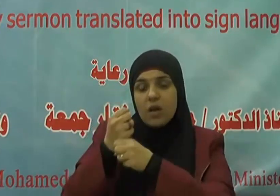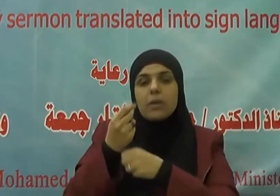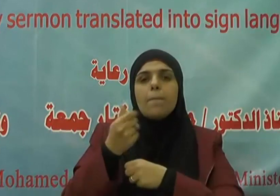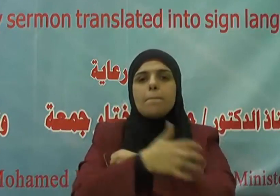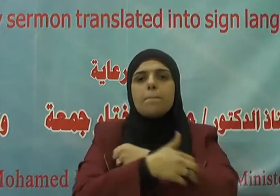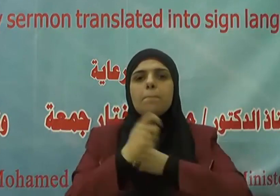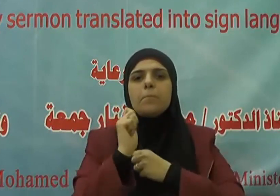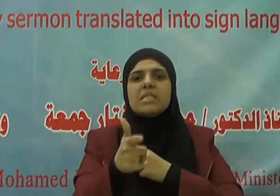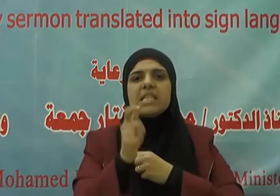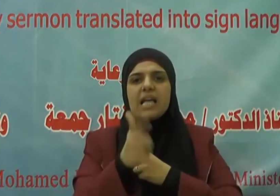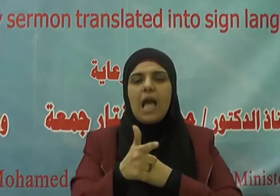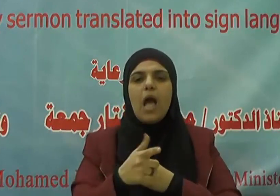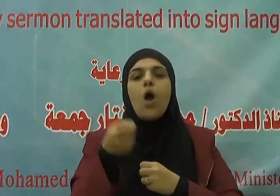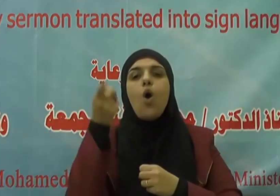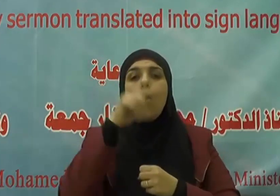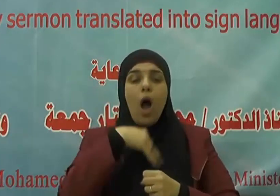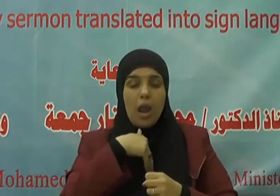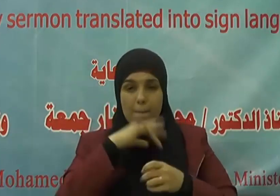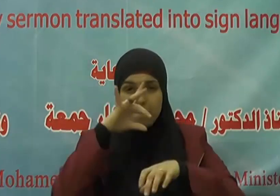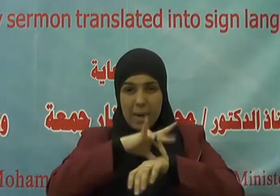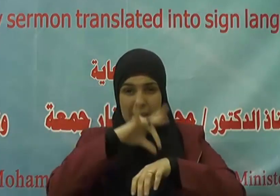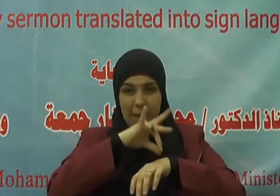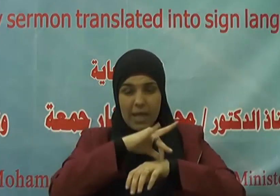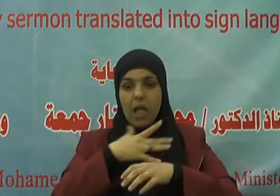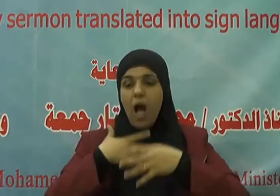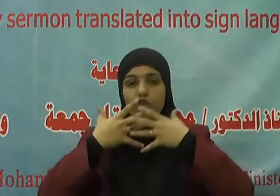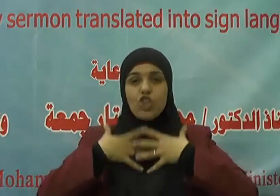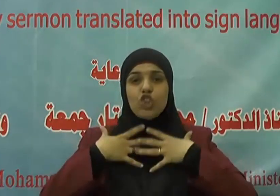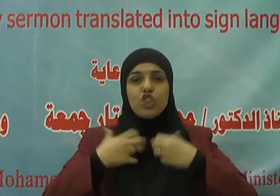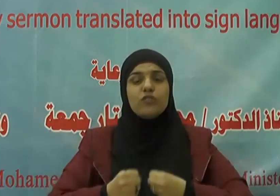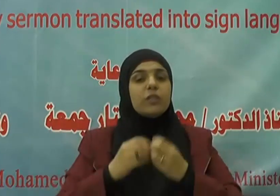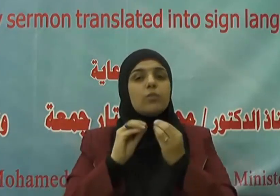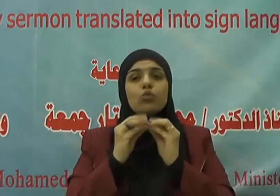وداووا مرضاكم بالصدقة